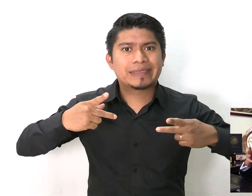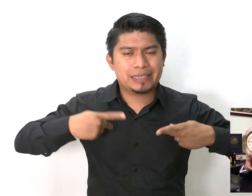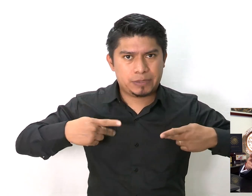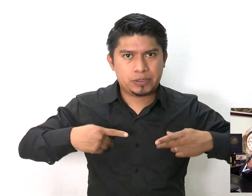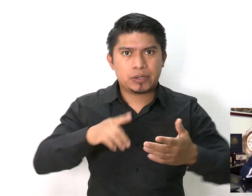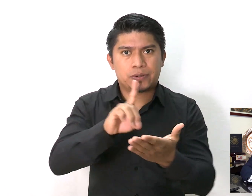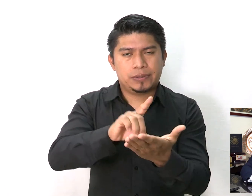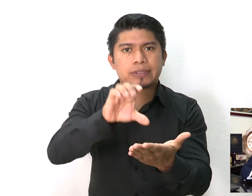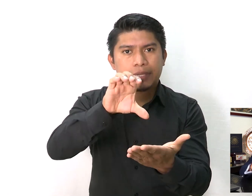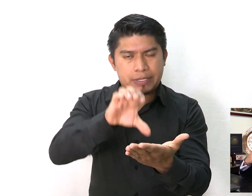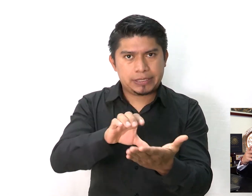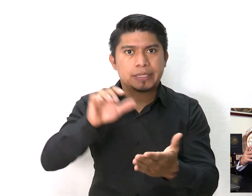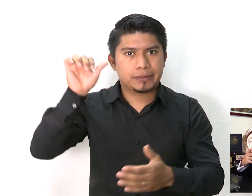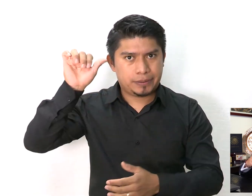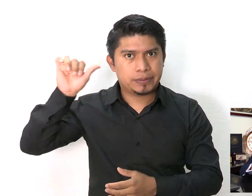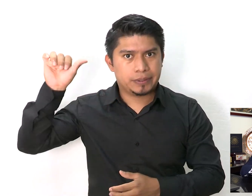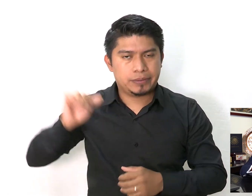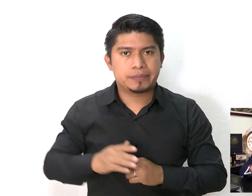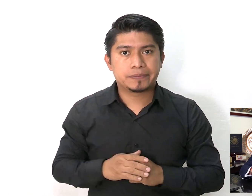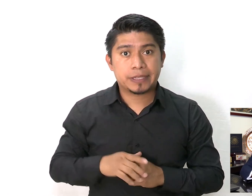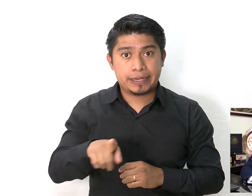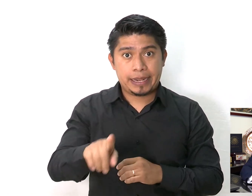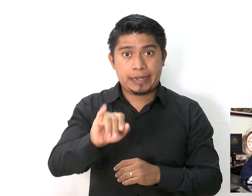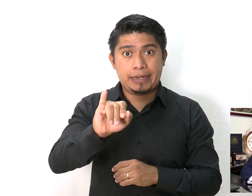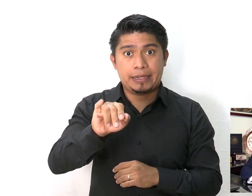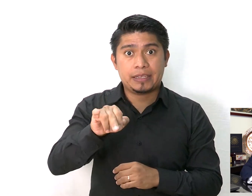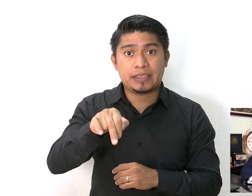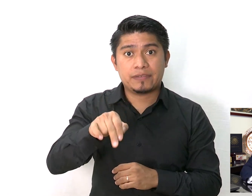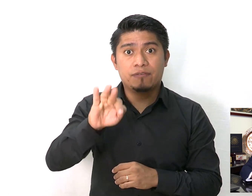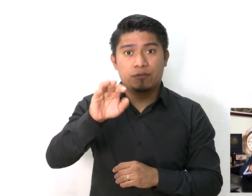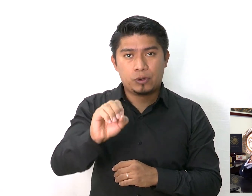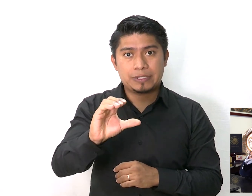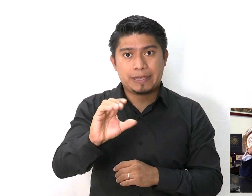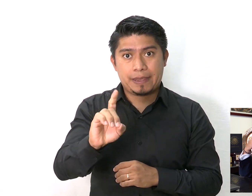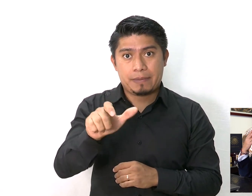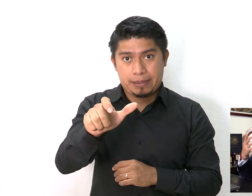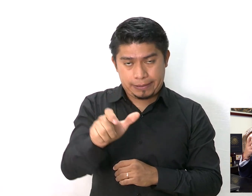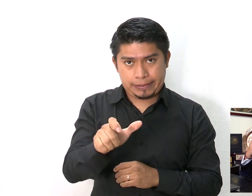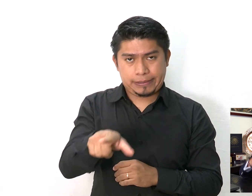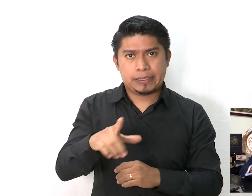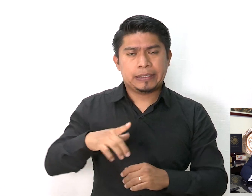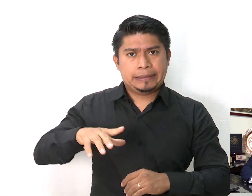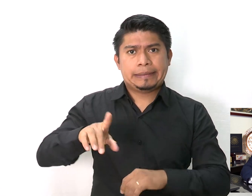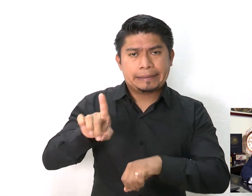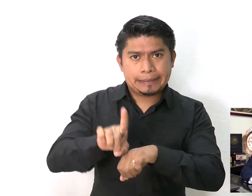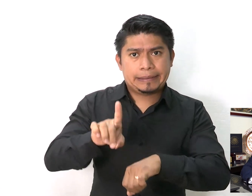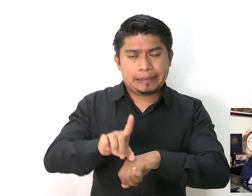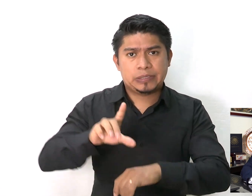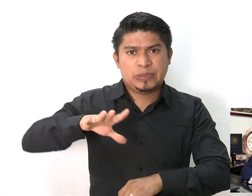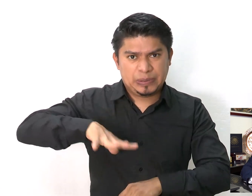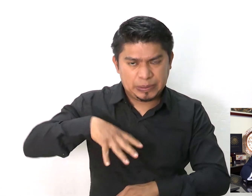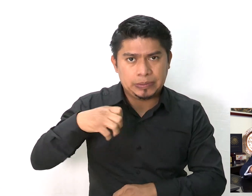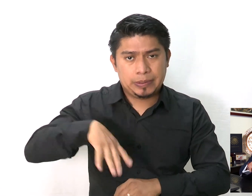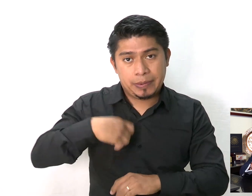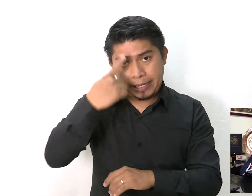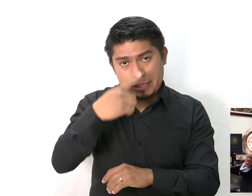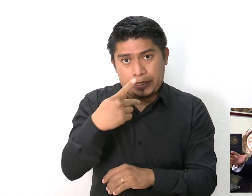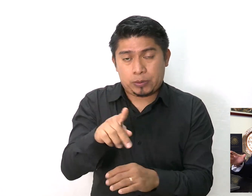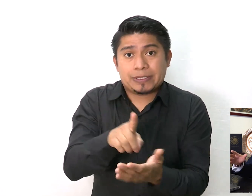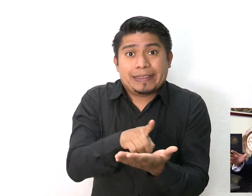discapacidad auditiva. En el InfoCDMX nos esforzamos diariamente para asegurar que los derechos de acceso a la